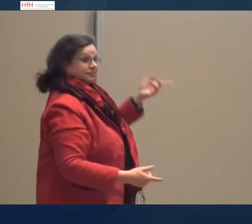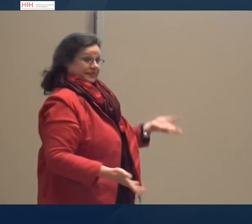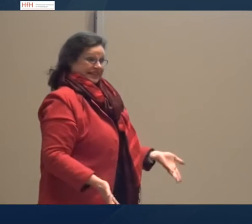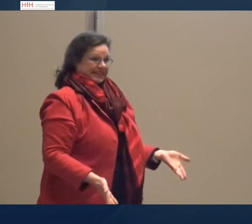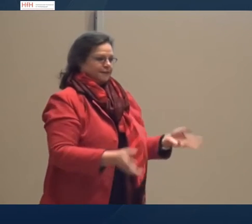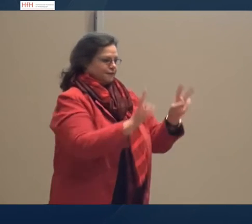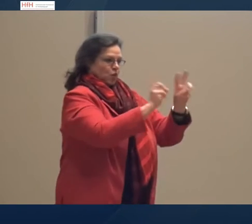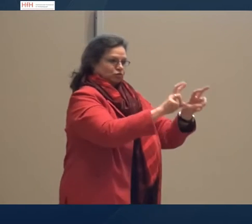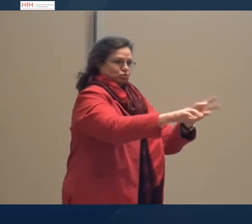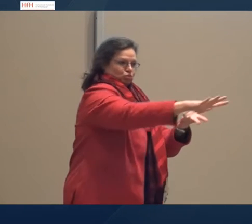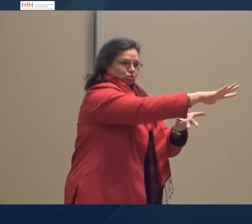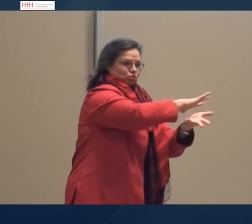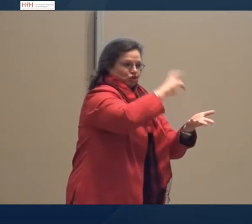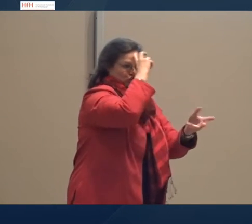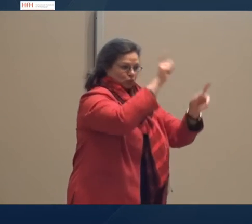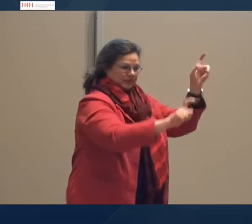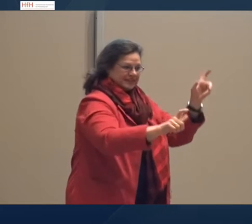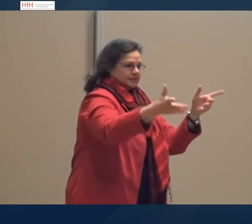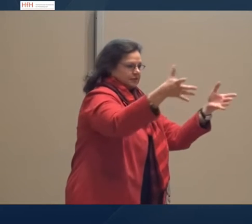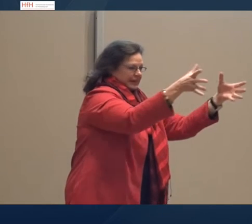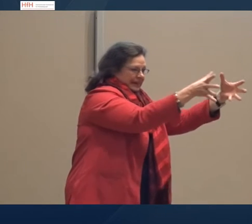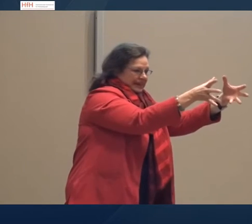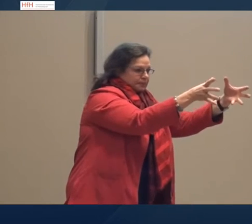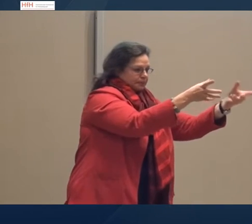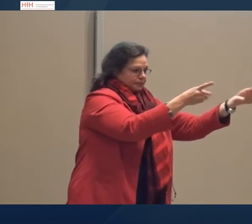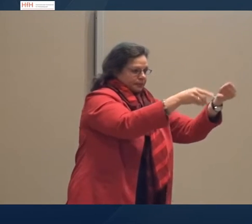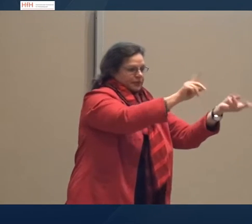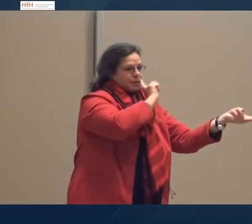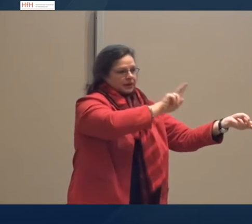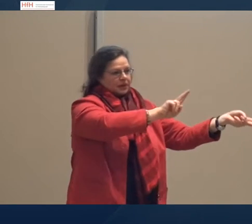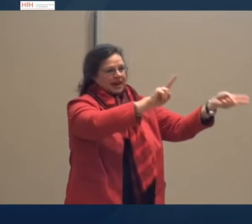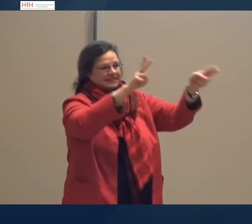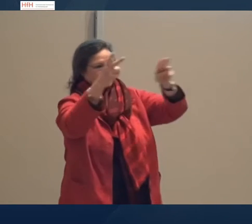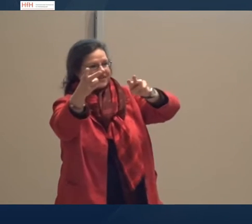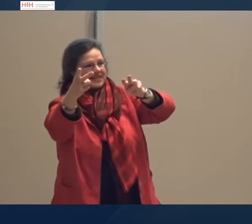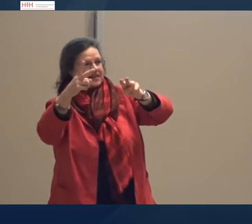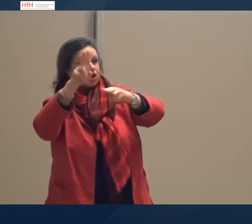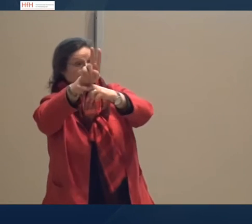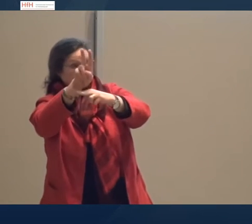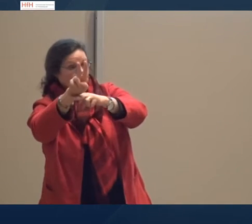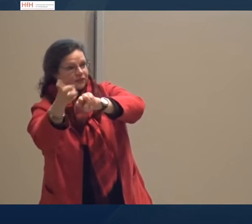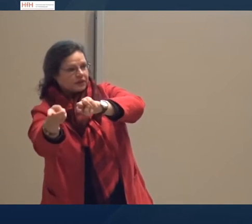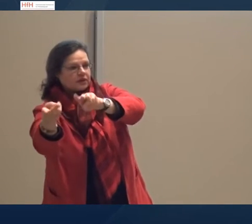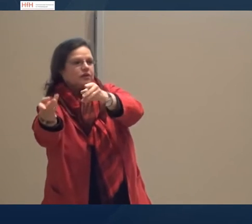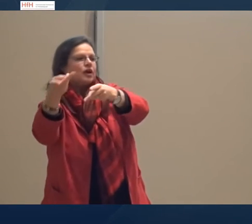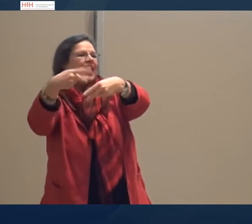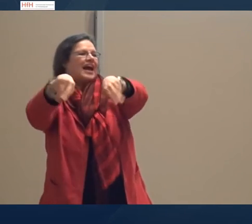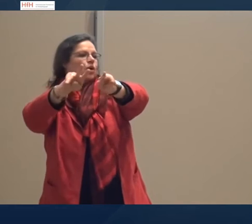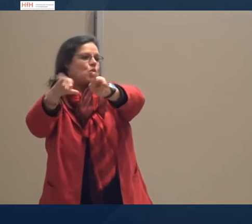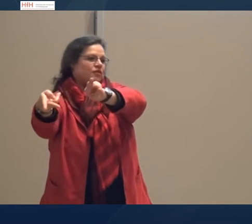Es gibt diese Forschungsseite, wo die Studenten mit einbezogen sind. Und diese sollen auch einen Transfer geben auf die Experten,